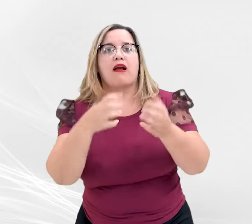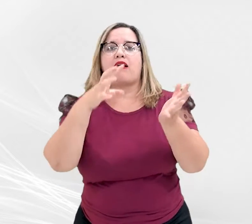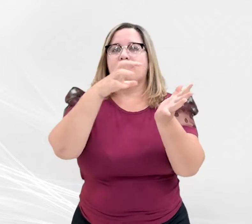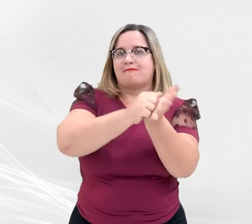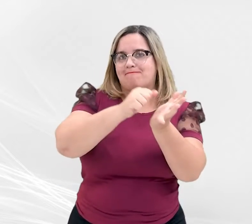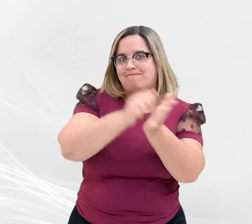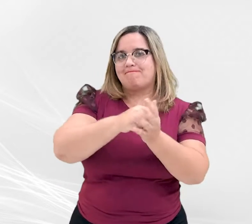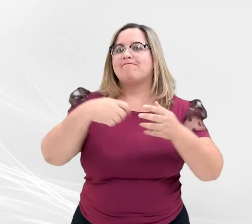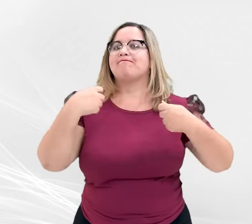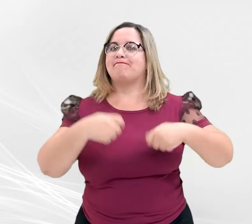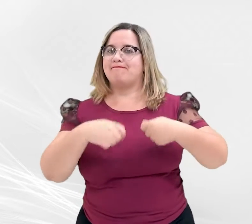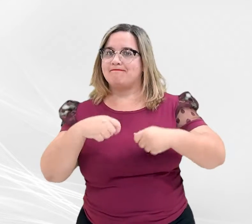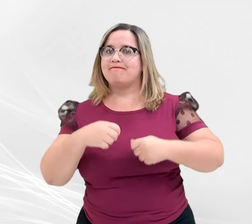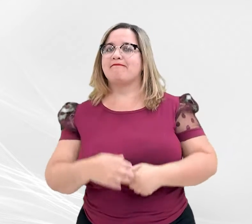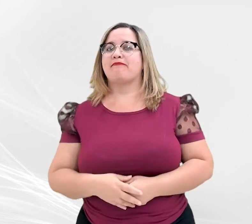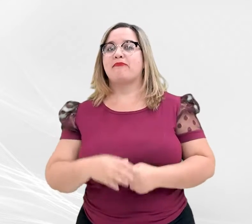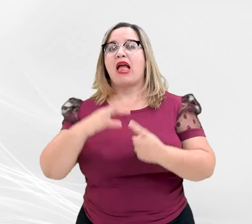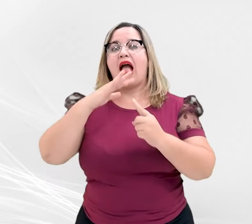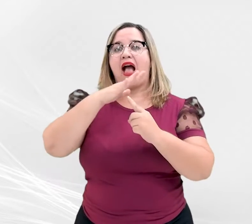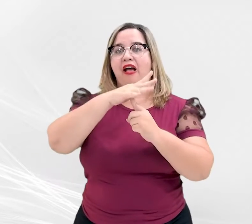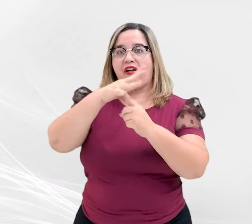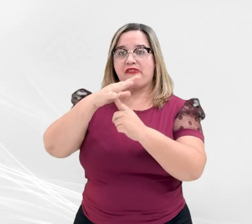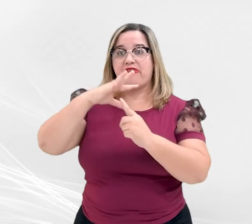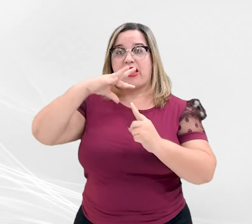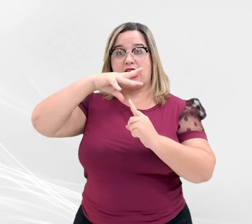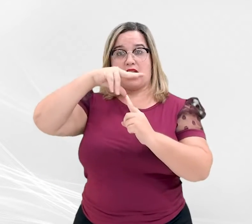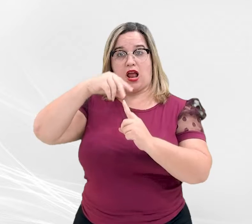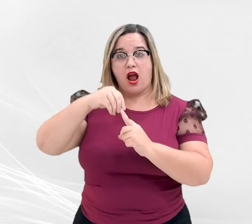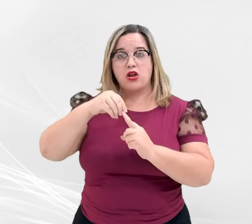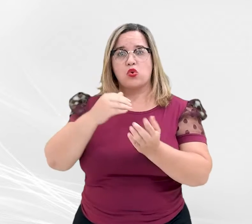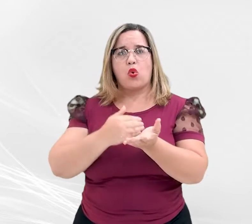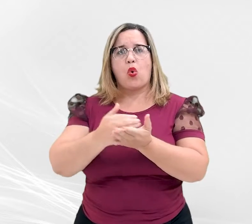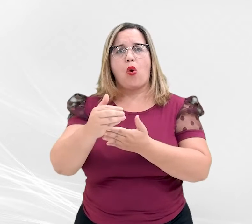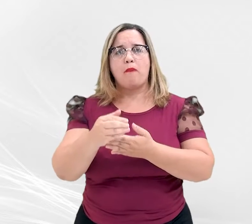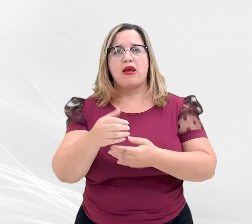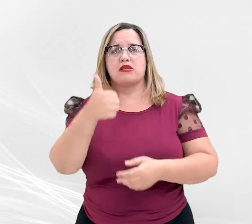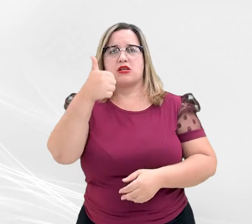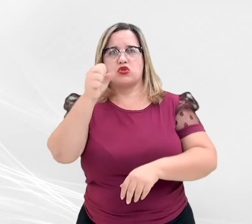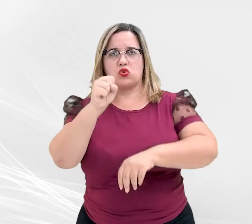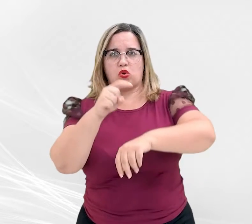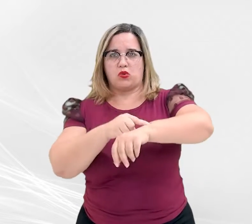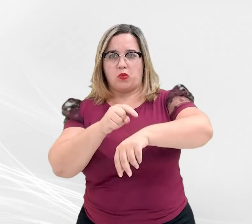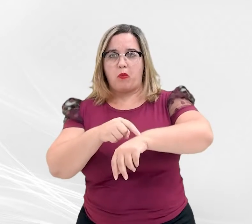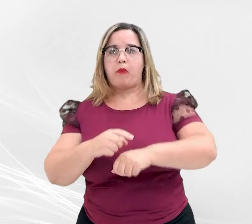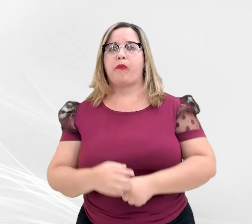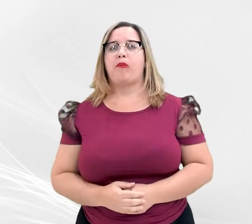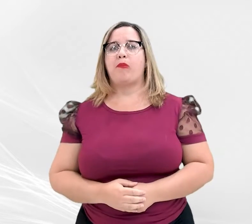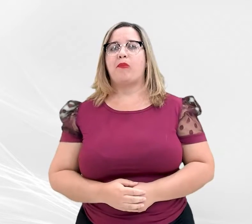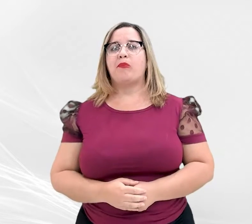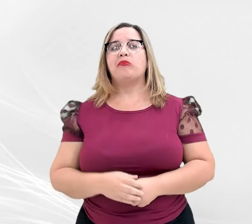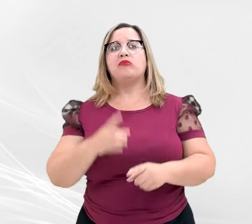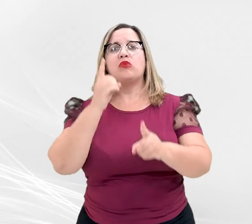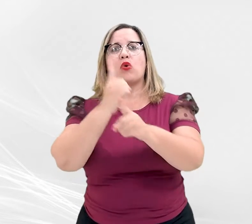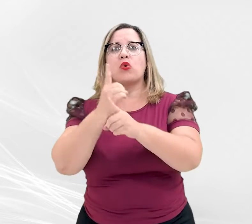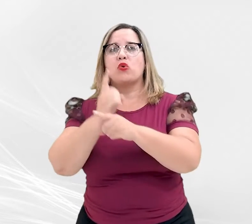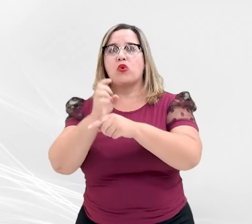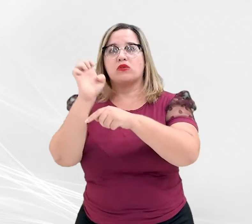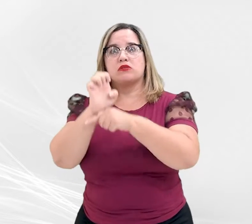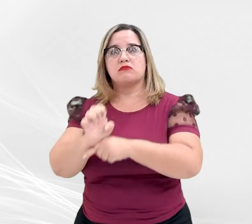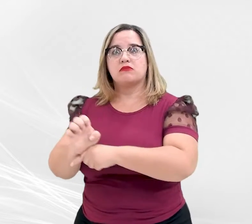às 8h. No local, os servidores e participantes do encontro estadual terão à disposição estandes que